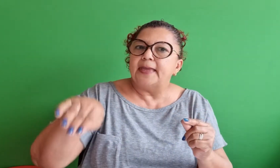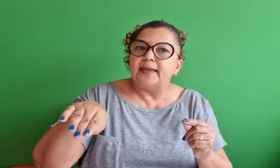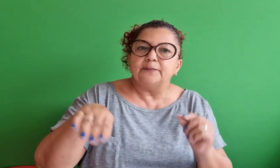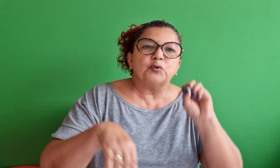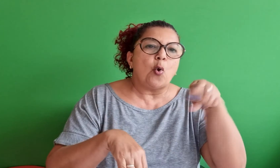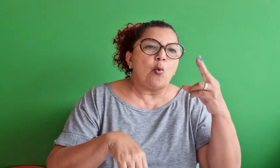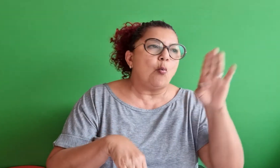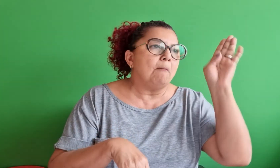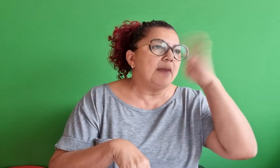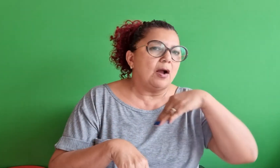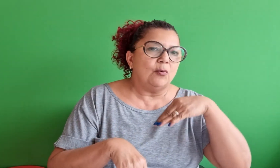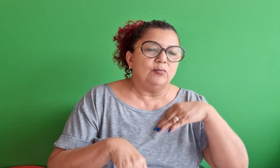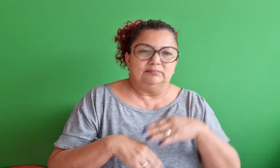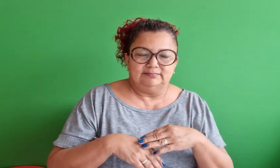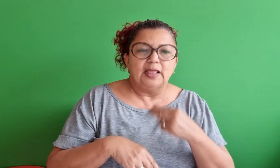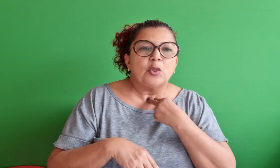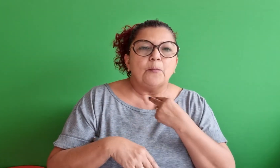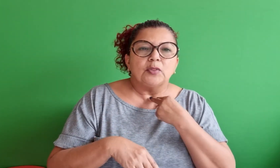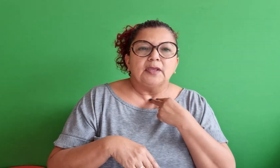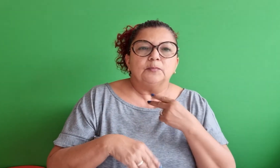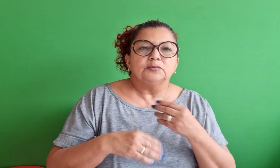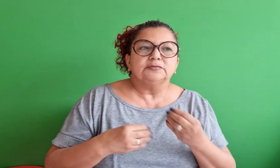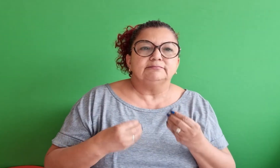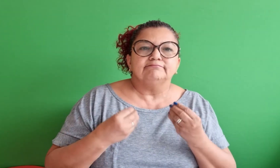servir a dois senhores, o bem e o mal.